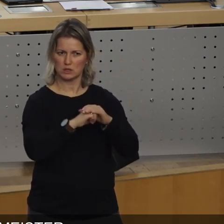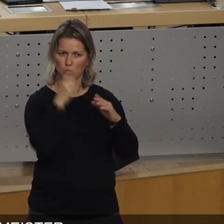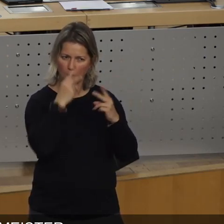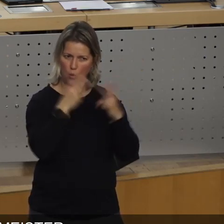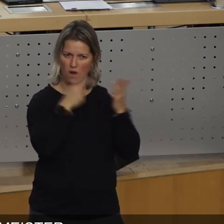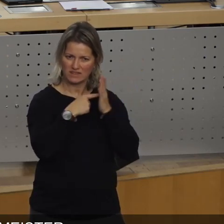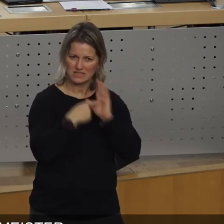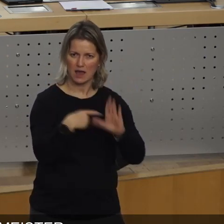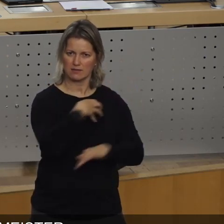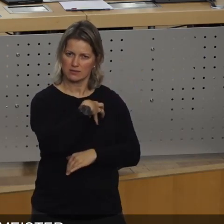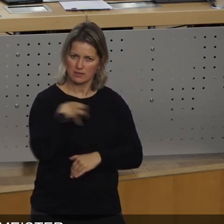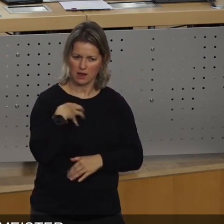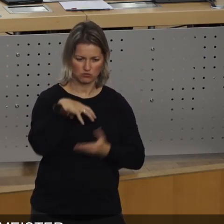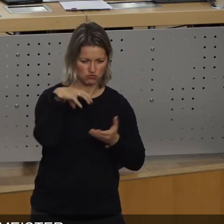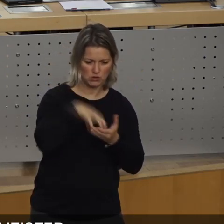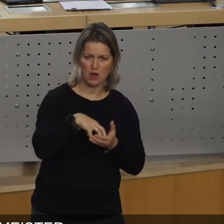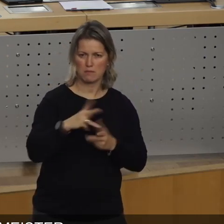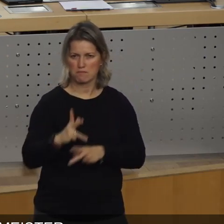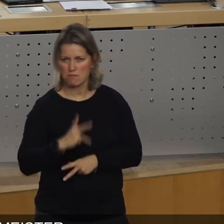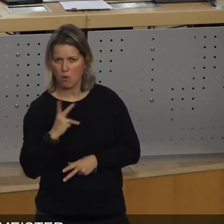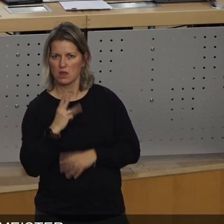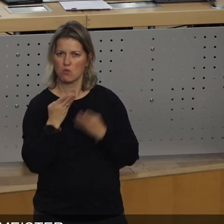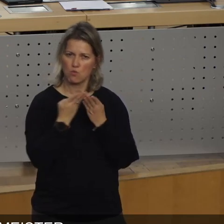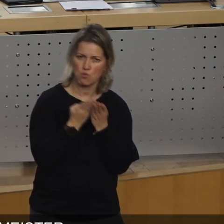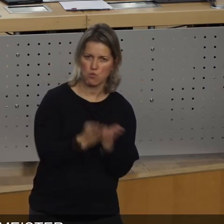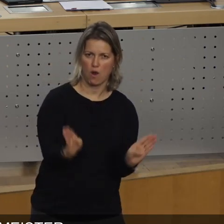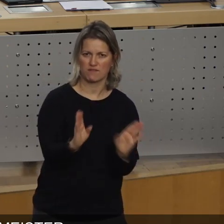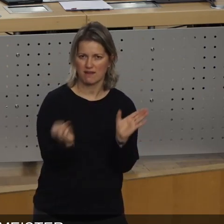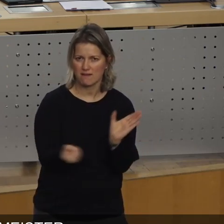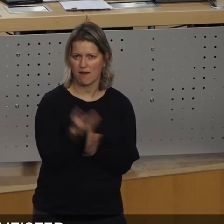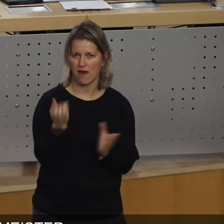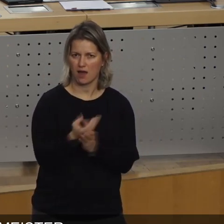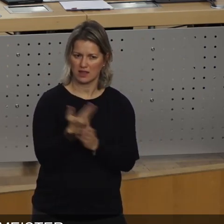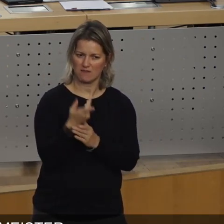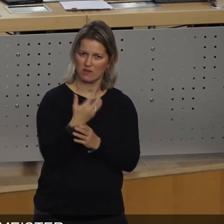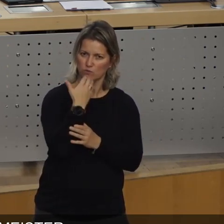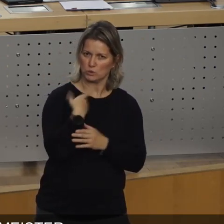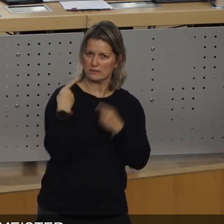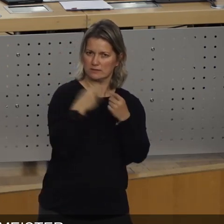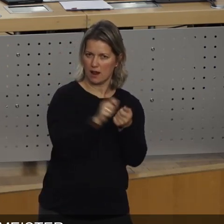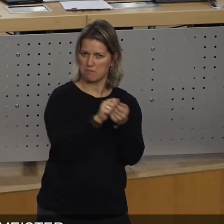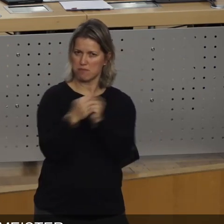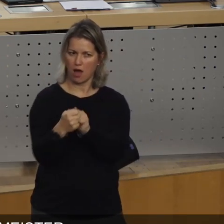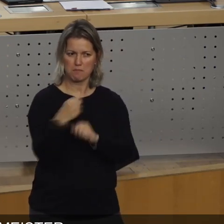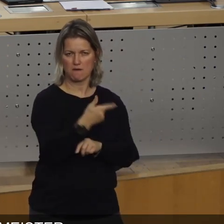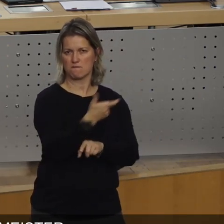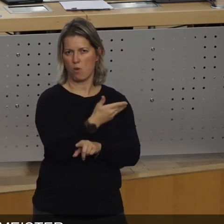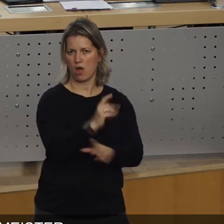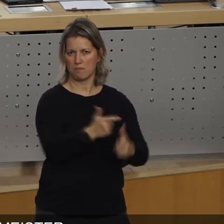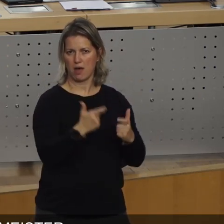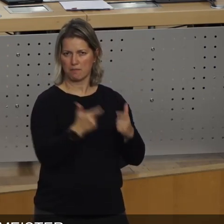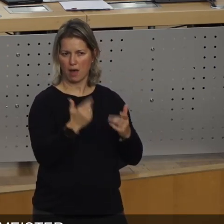eine moderne, offene, kreative Stadt entwickeln lassen haben und